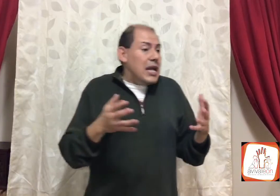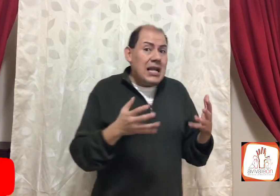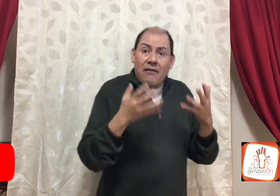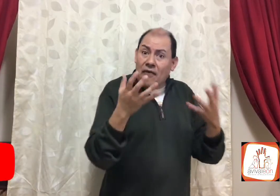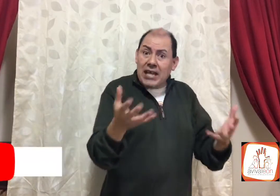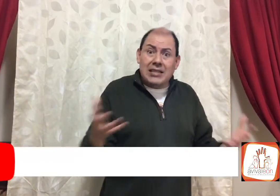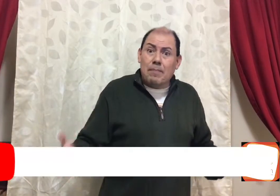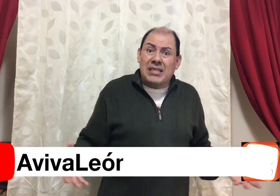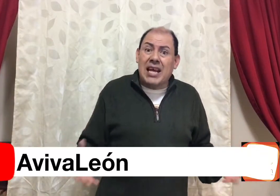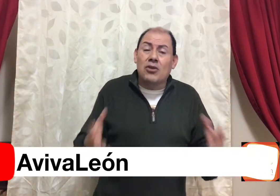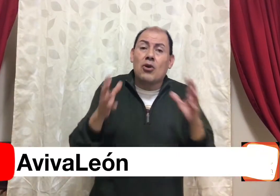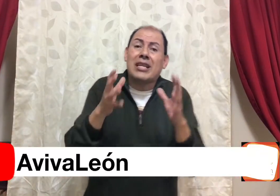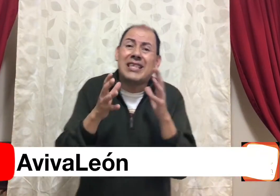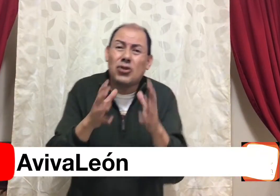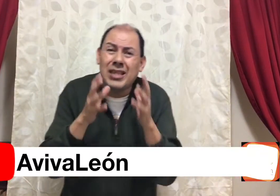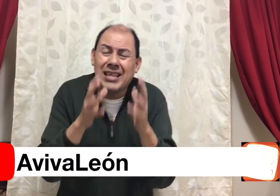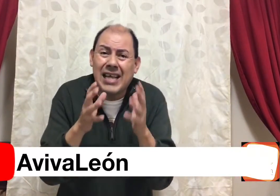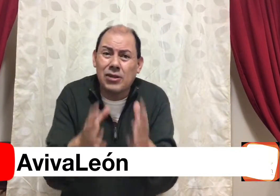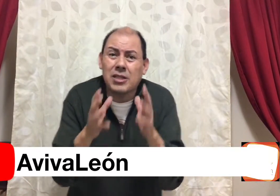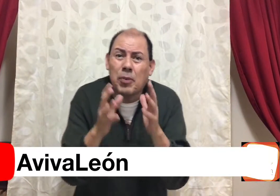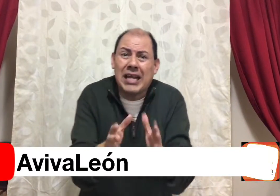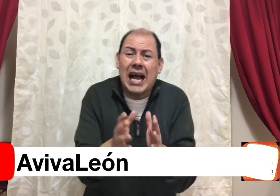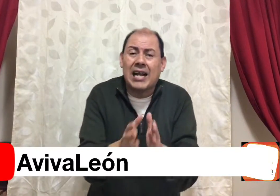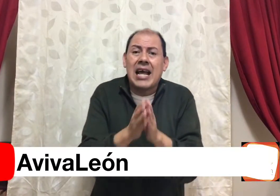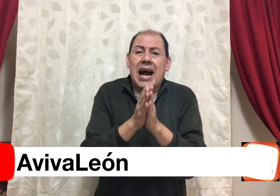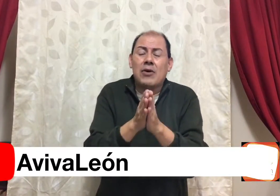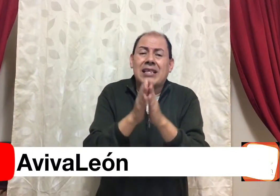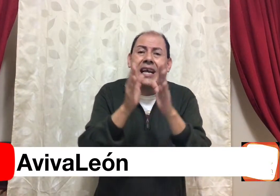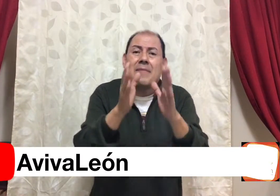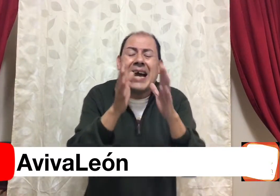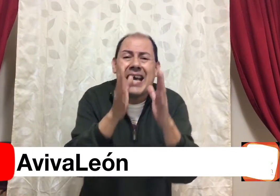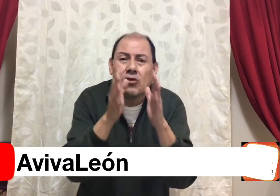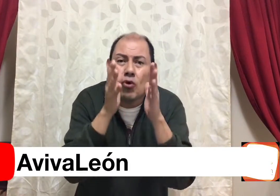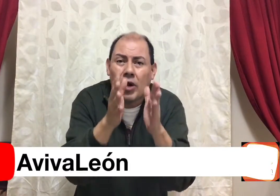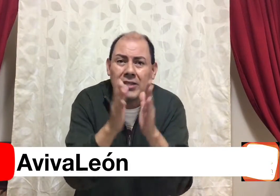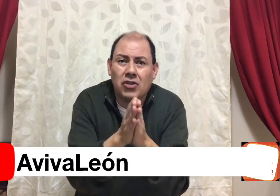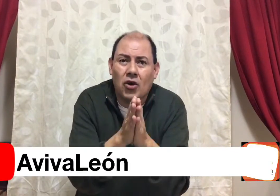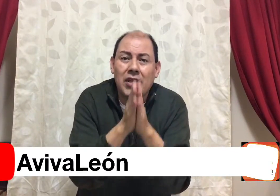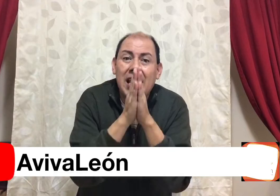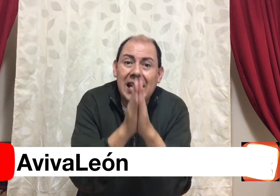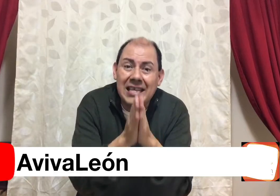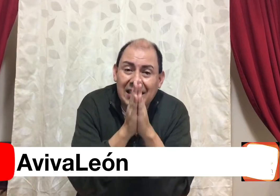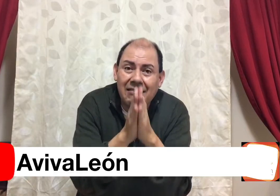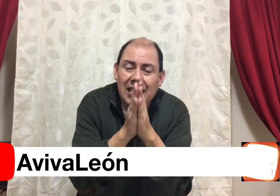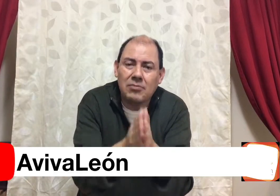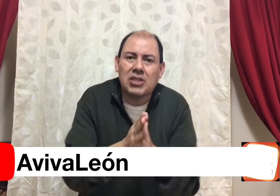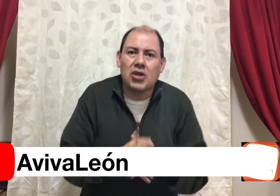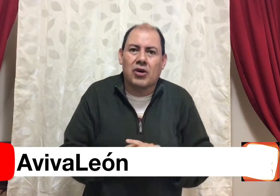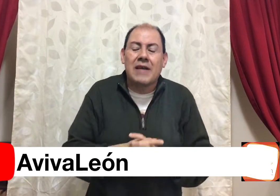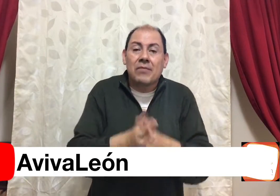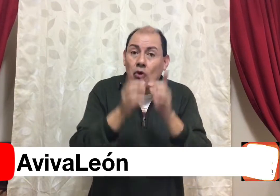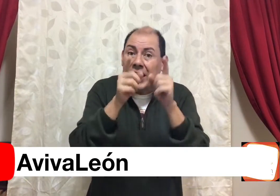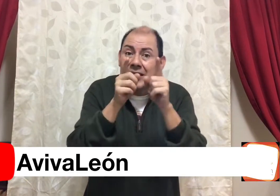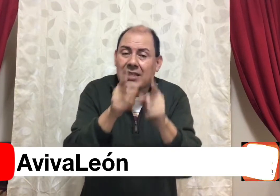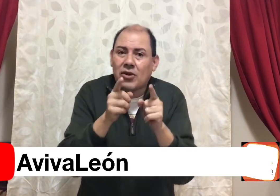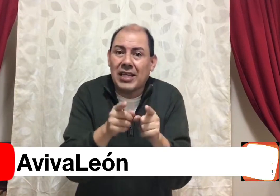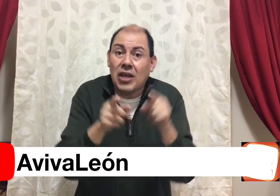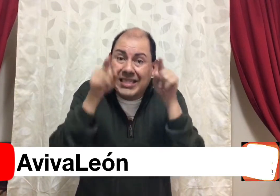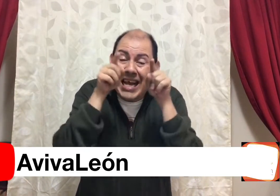en la fe está pasando, lo que te estoy intentando explicar, ahorita, que baje a tu corazón, en esta transmisión, tú que estás conectado, es que